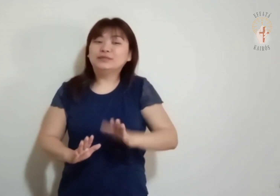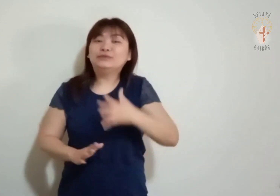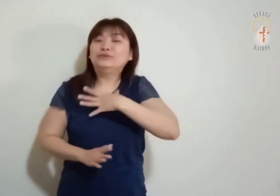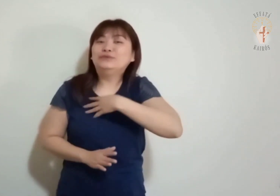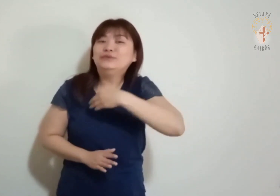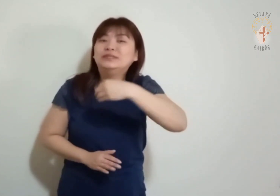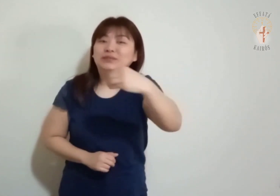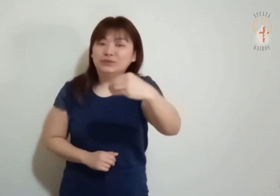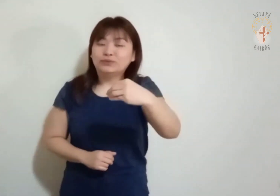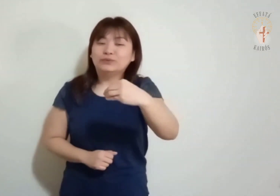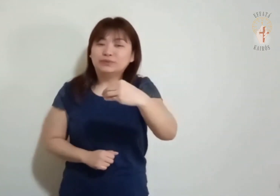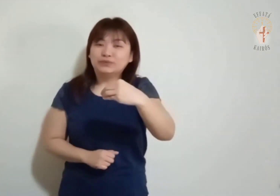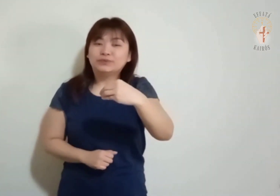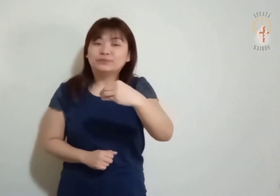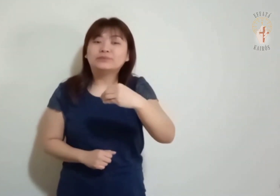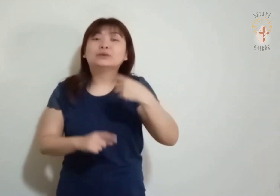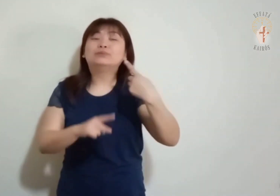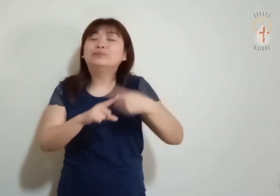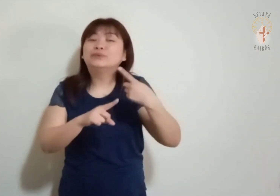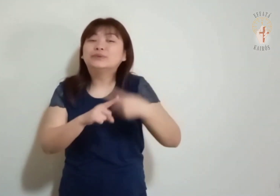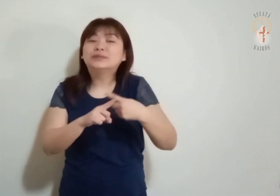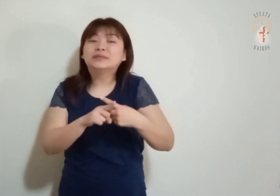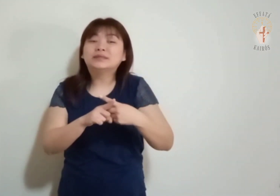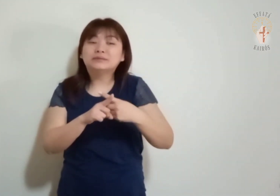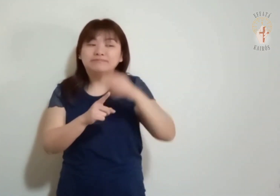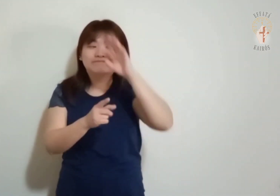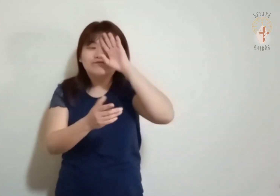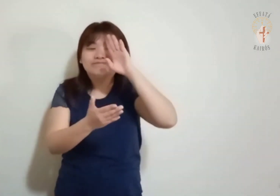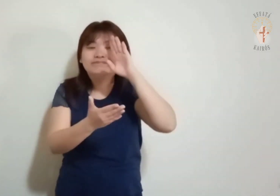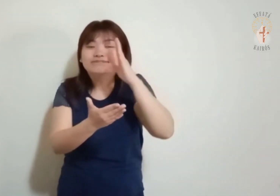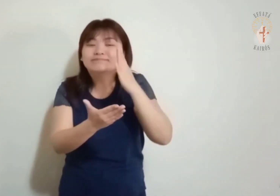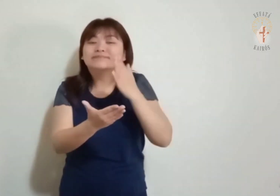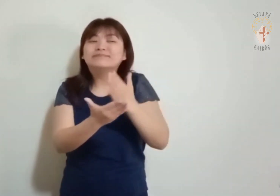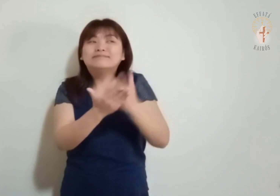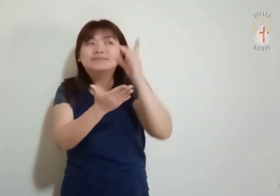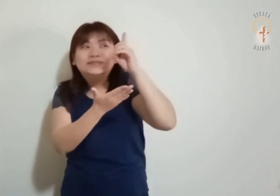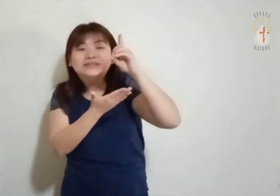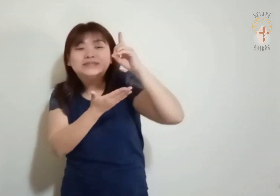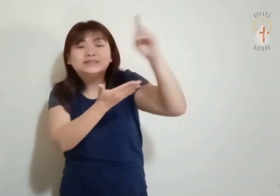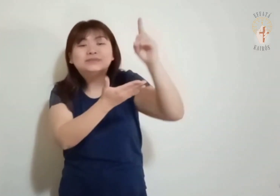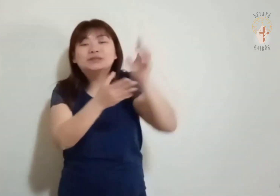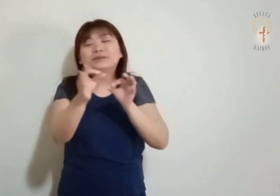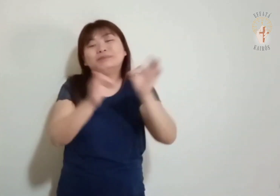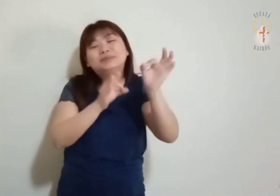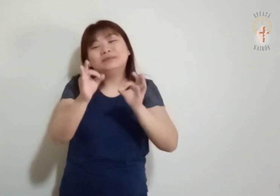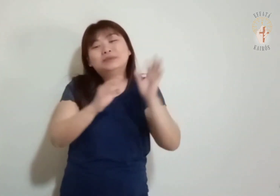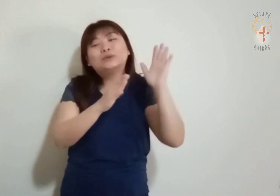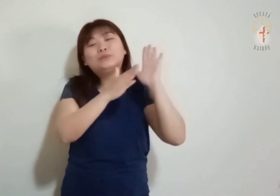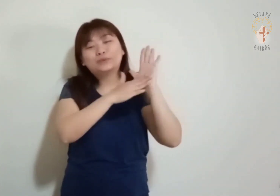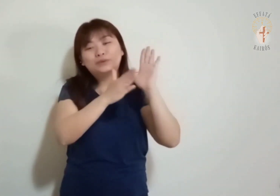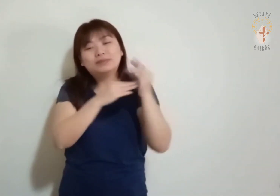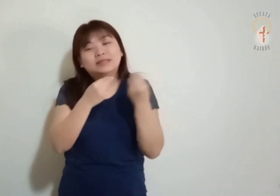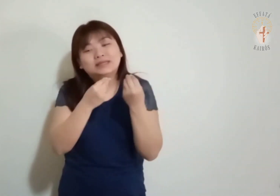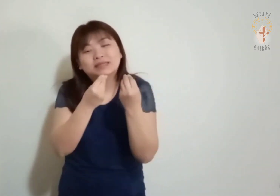ter filhos, porque considerou fidedigno o autor da promessa.